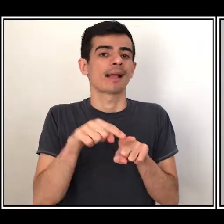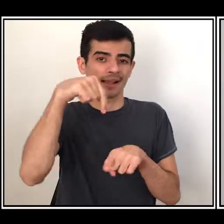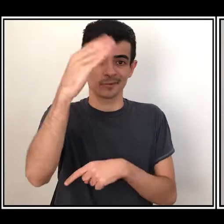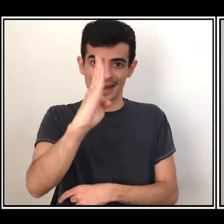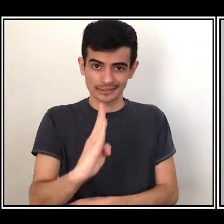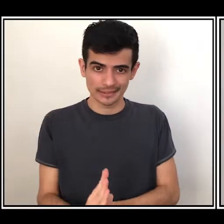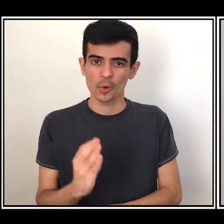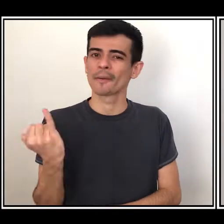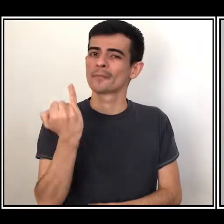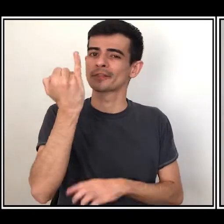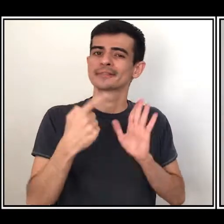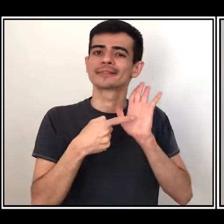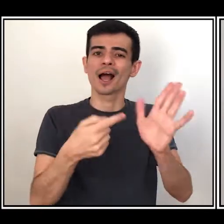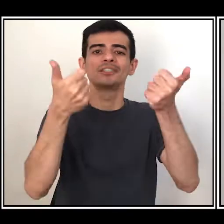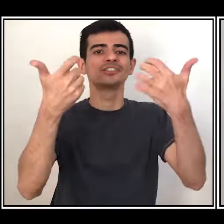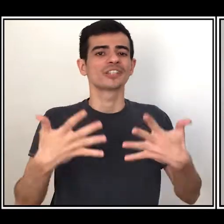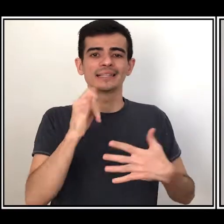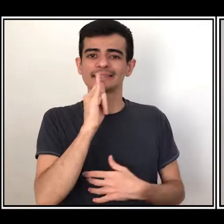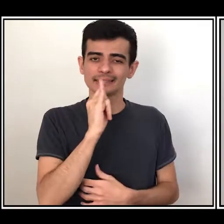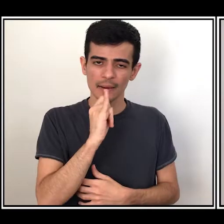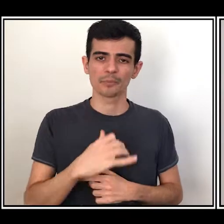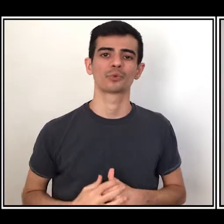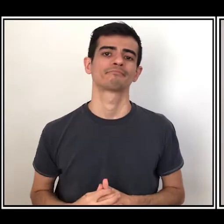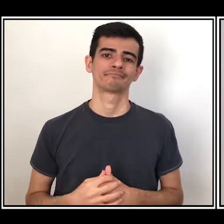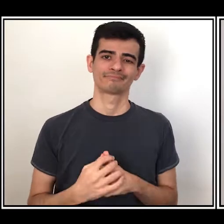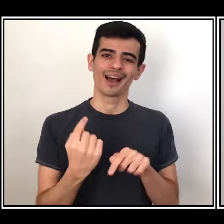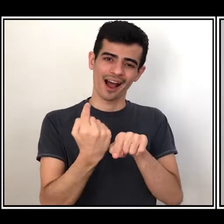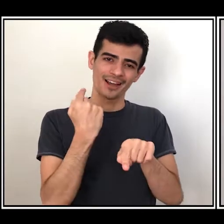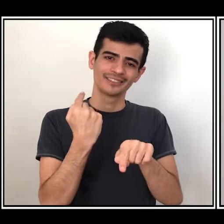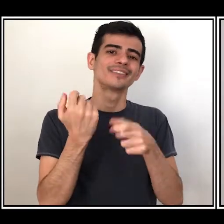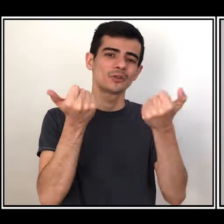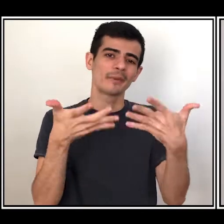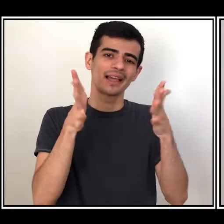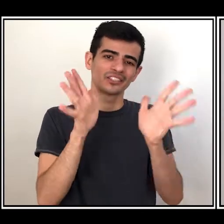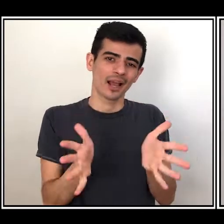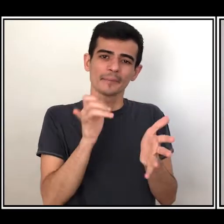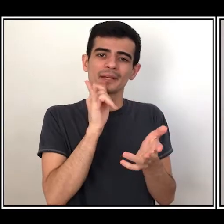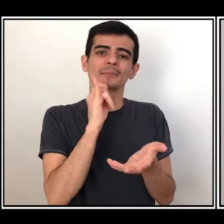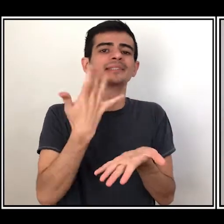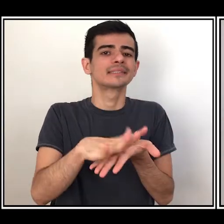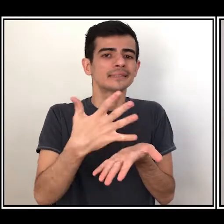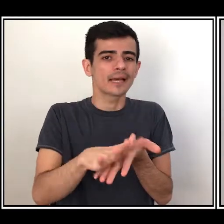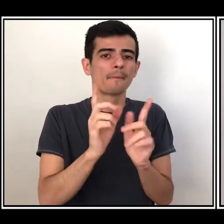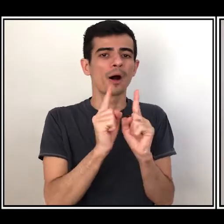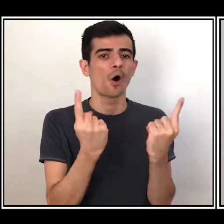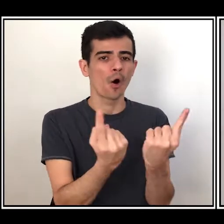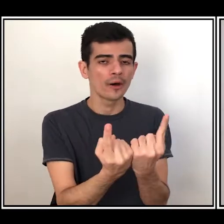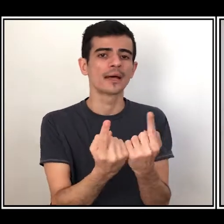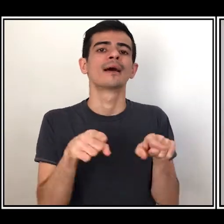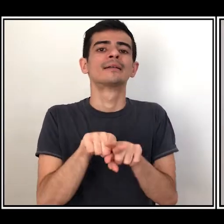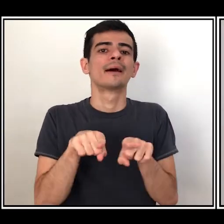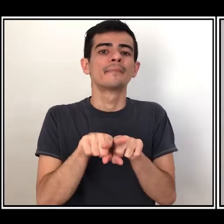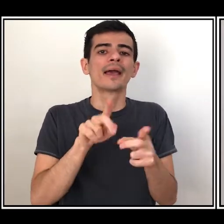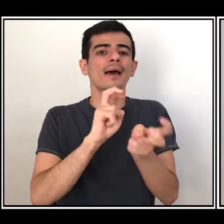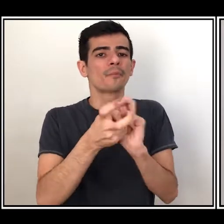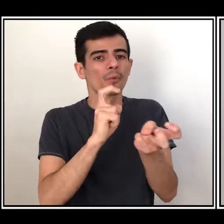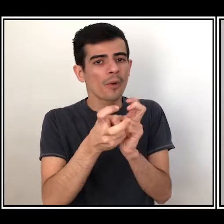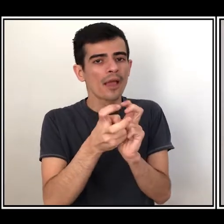como alguns bens que nós já indicamos, o samba de roda, a roda de capoeira, o